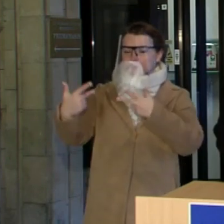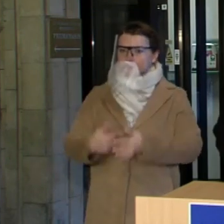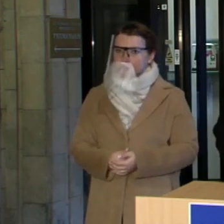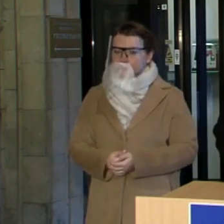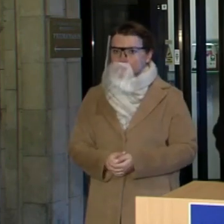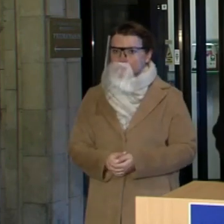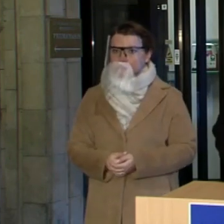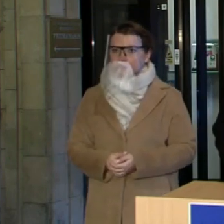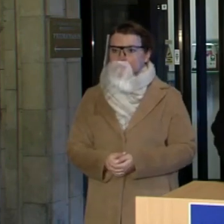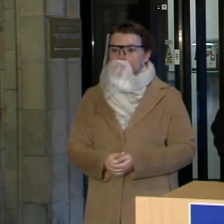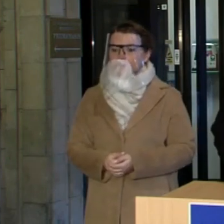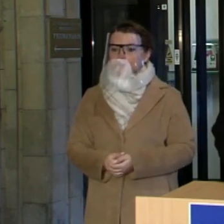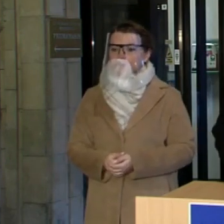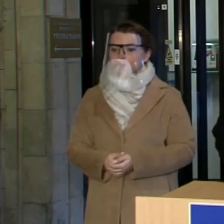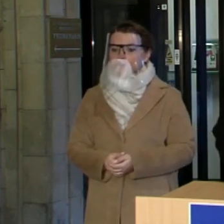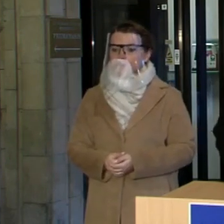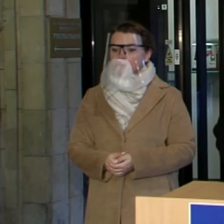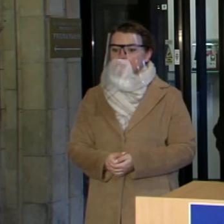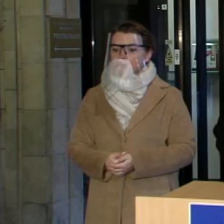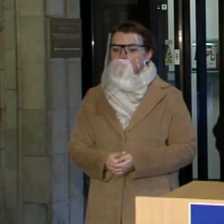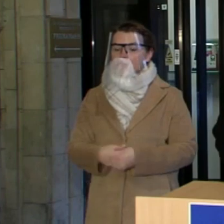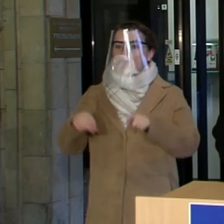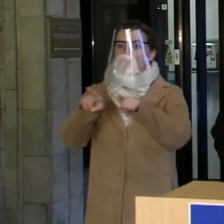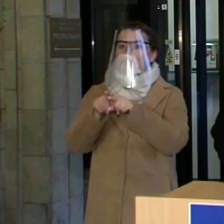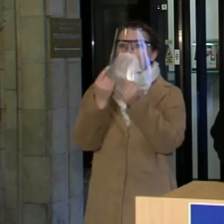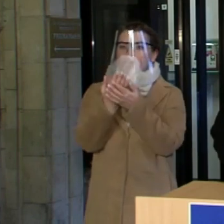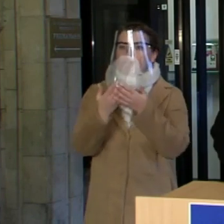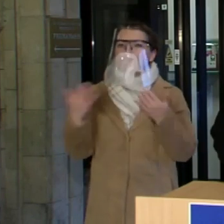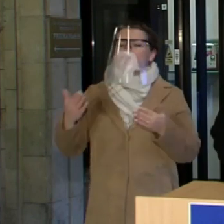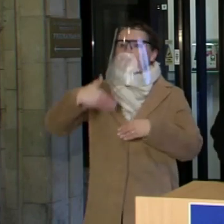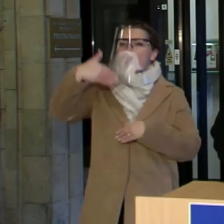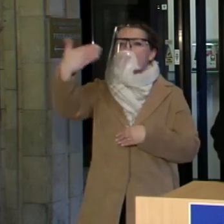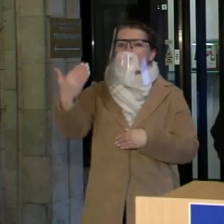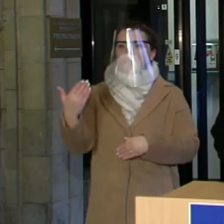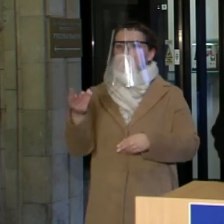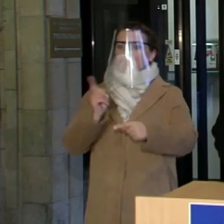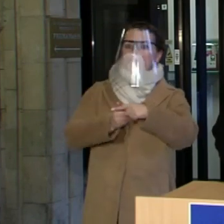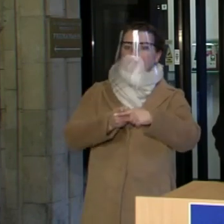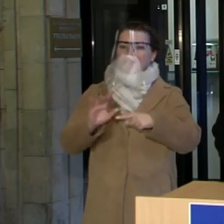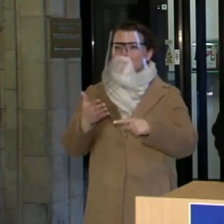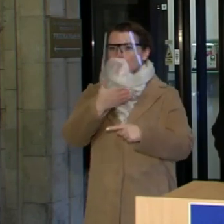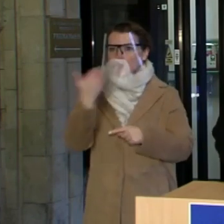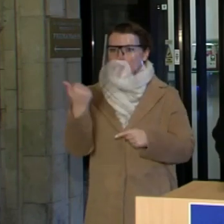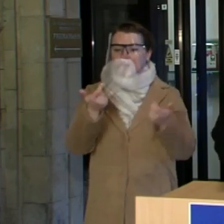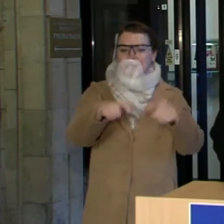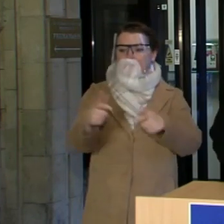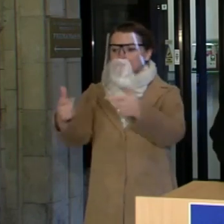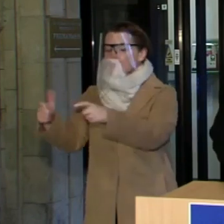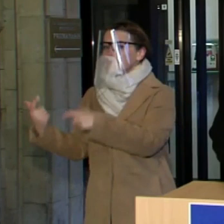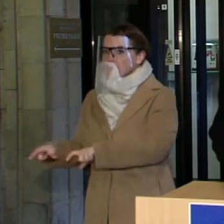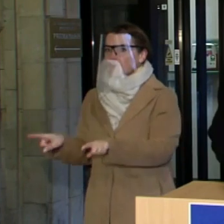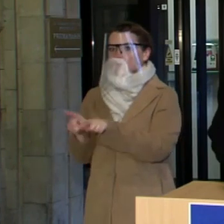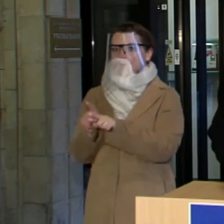tikėtina, kad išvengsime tokių sprendimų, kuriuos paskui neįmanoma įgyvendinti konkrečiuose savivaldybėse, kyla visiškai